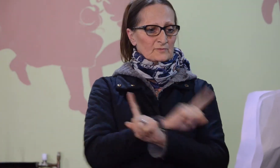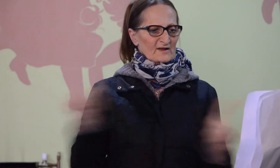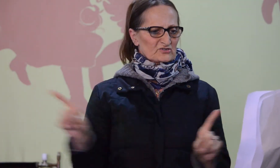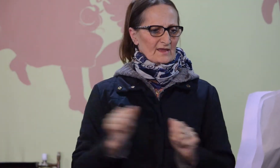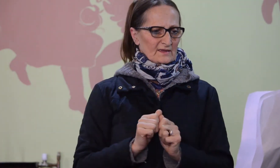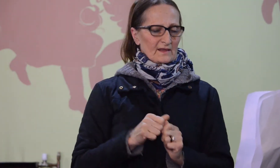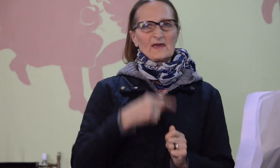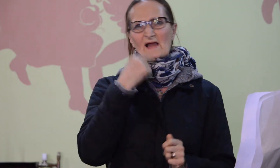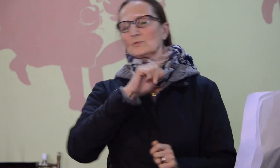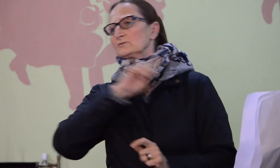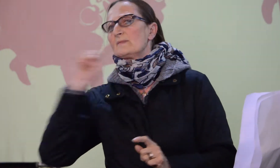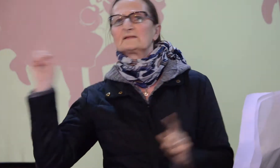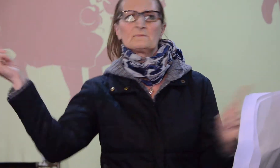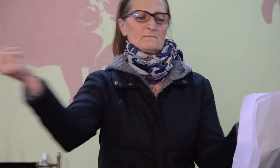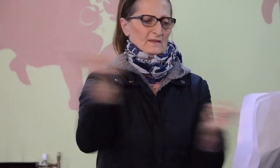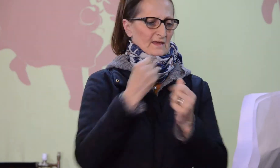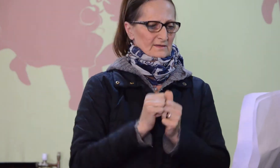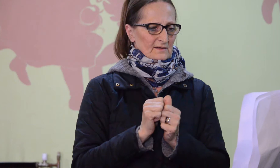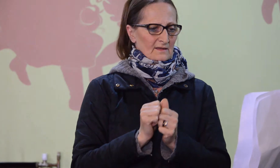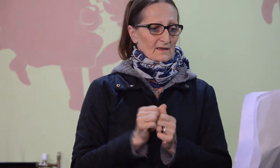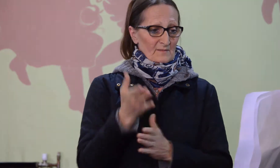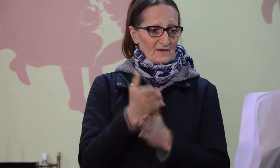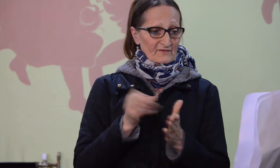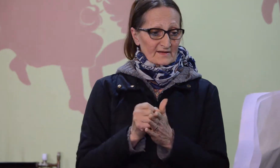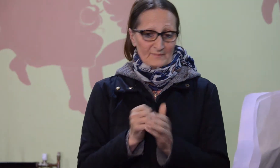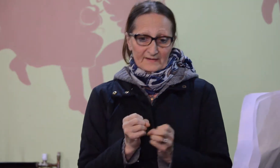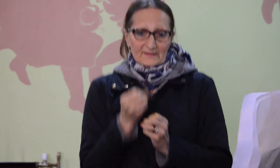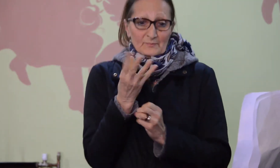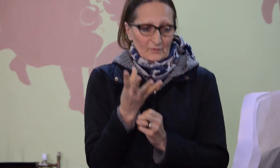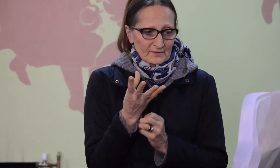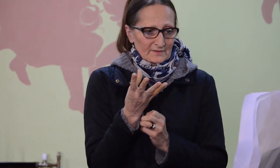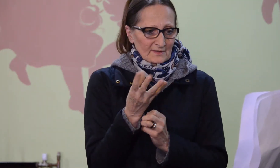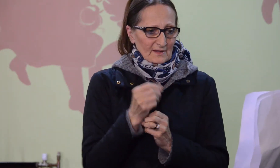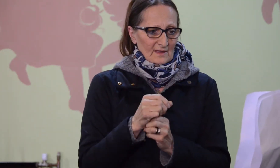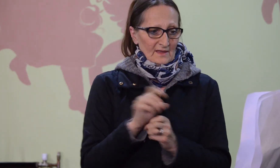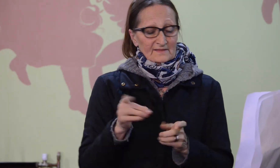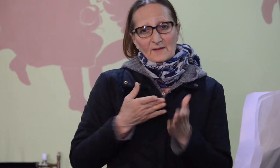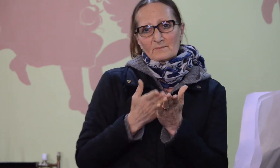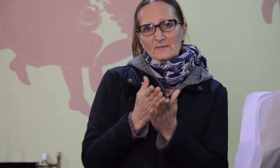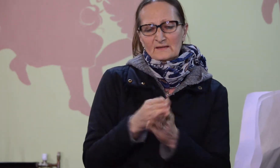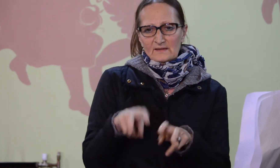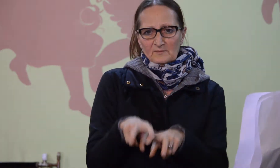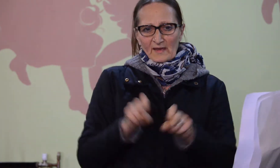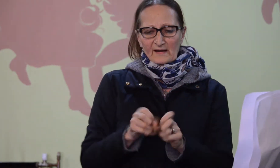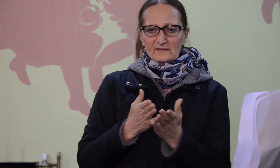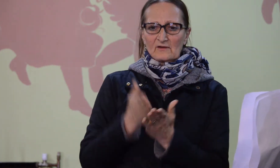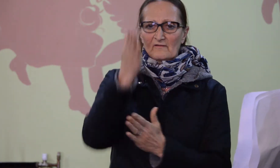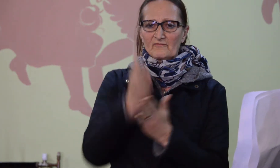mindenkinek. Mert félig már ki is bukott, tudom, de mindig megrekedt a fél úton. Az egyik